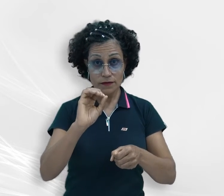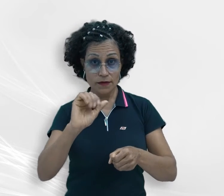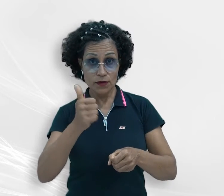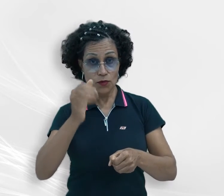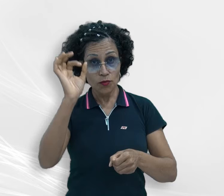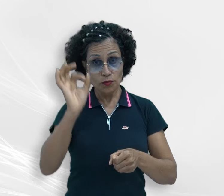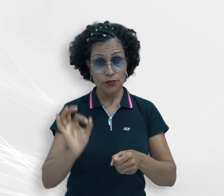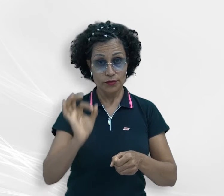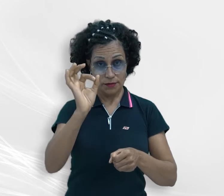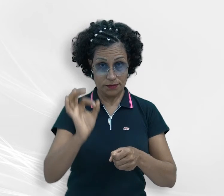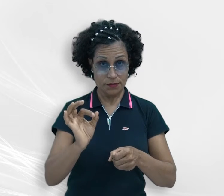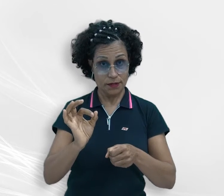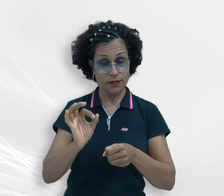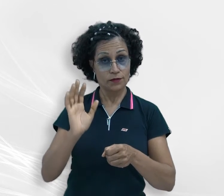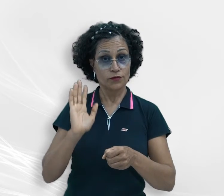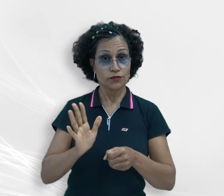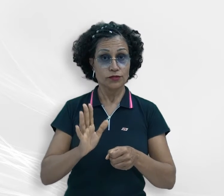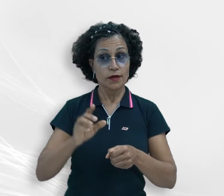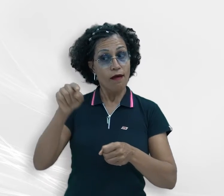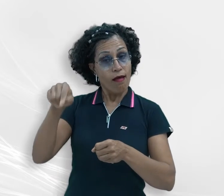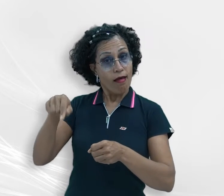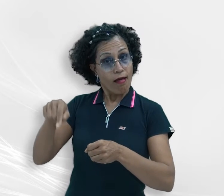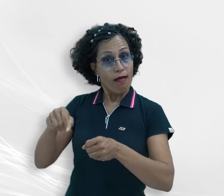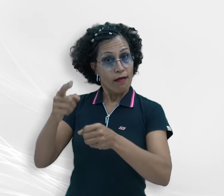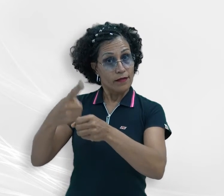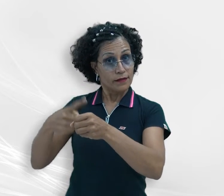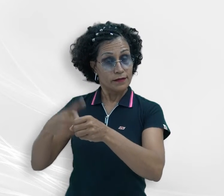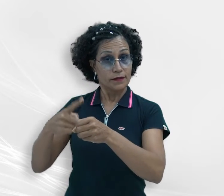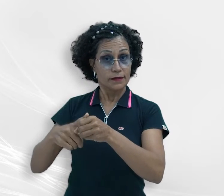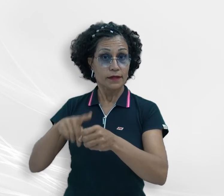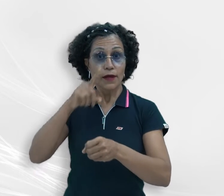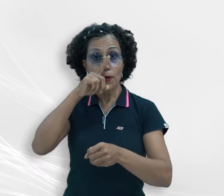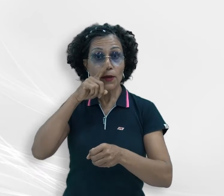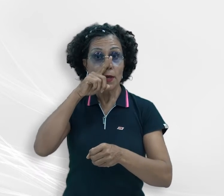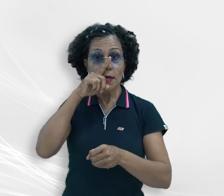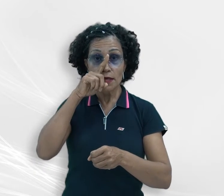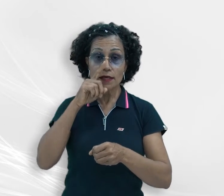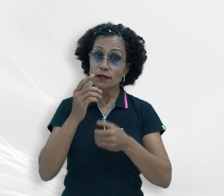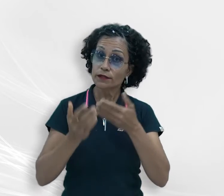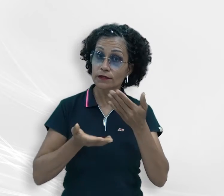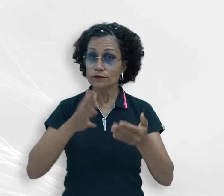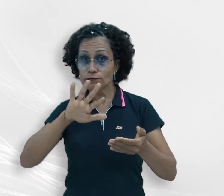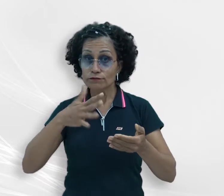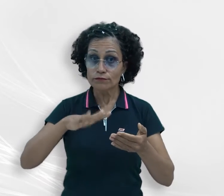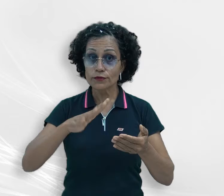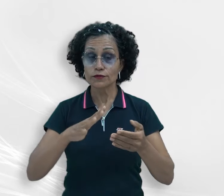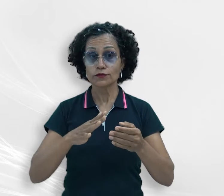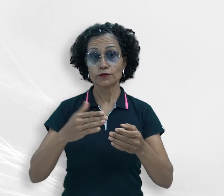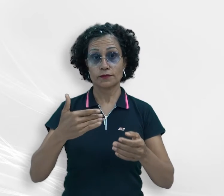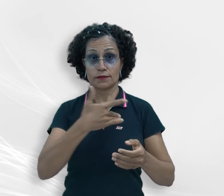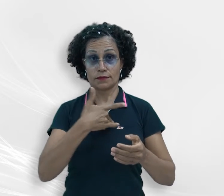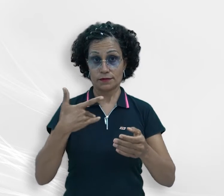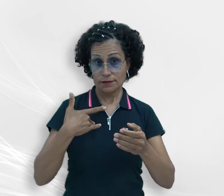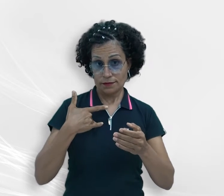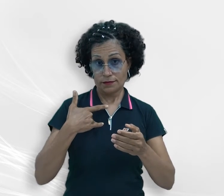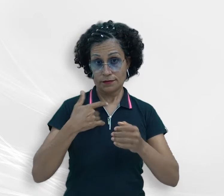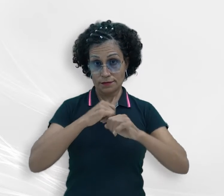e o município de Cláudia está classificado em risco moderado, conforme dados expostos pela Secretaria Estadual de Saúde.